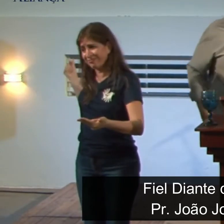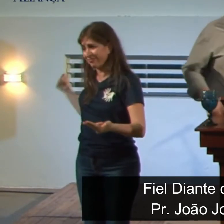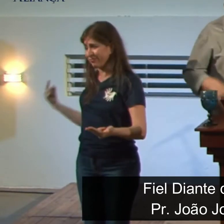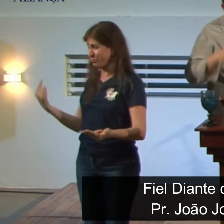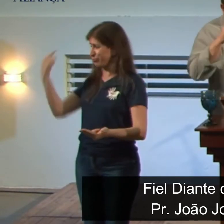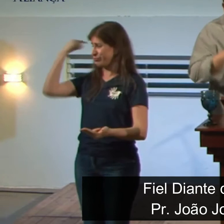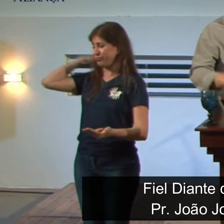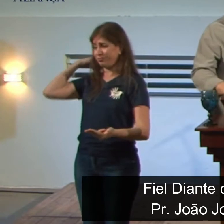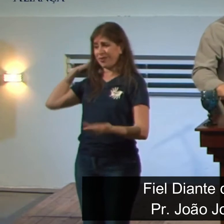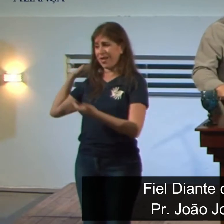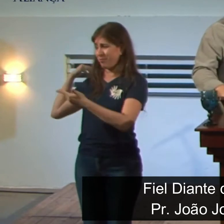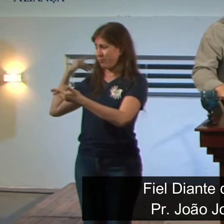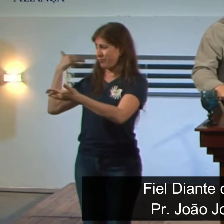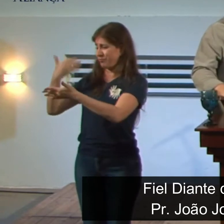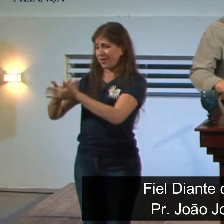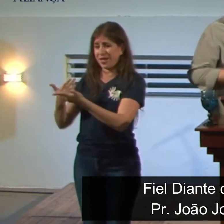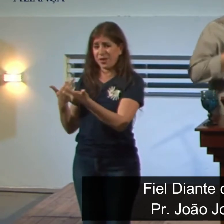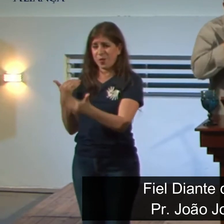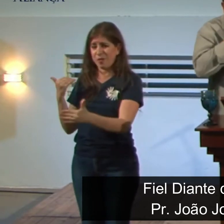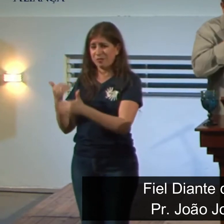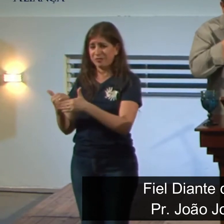antiga, terceiro lugar,